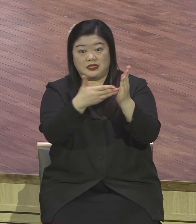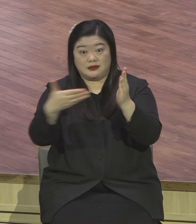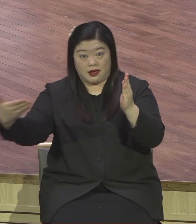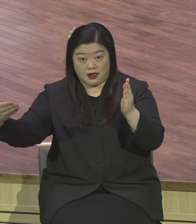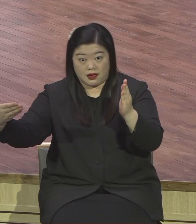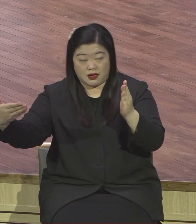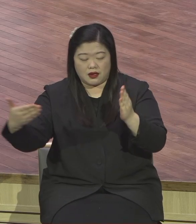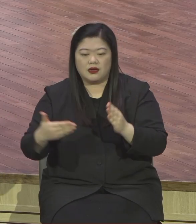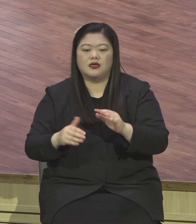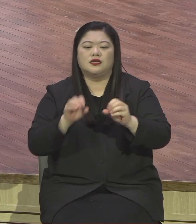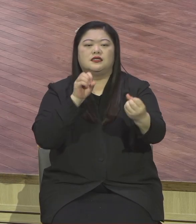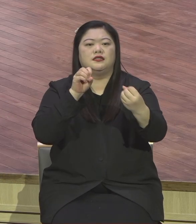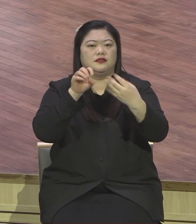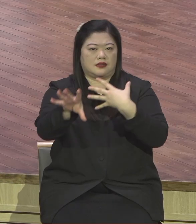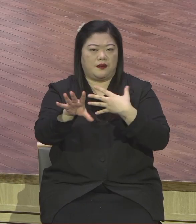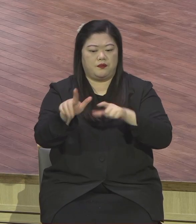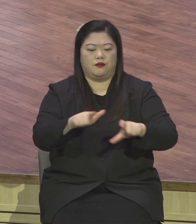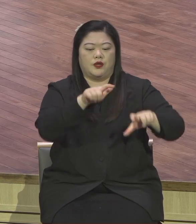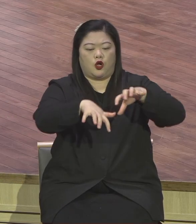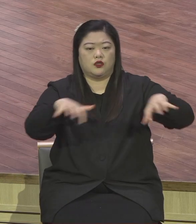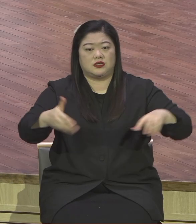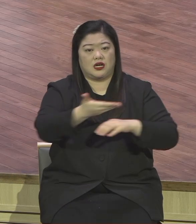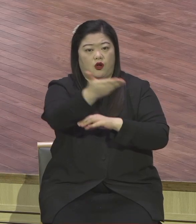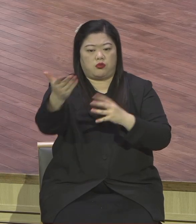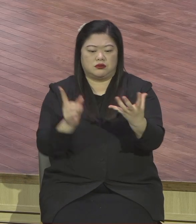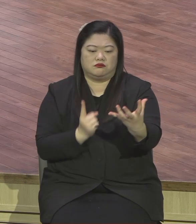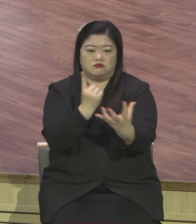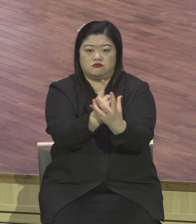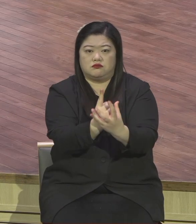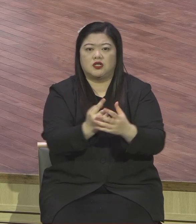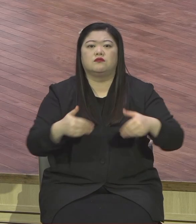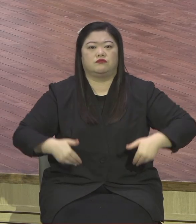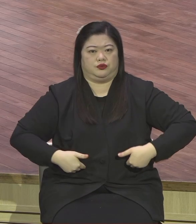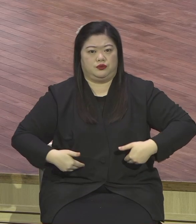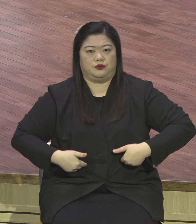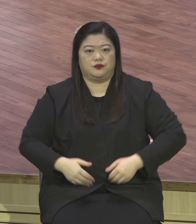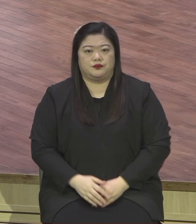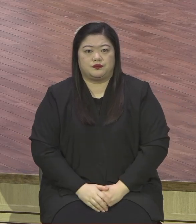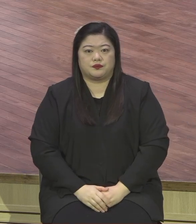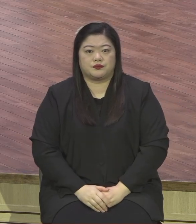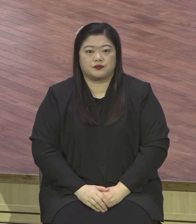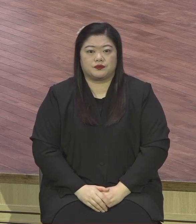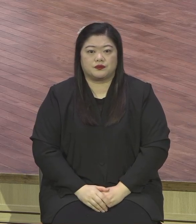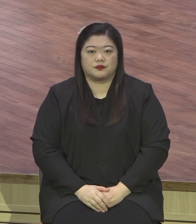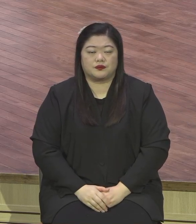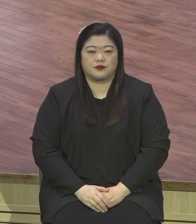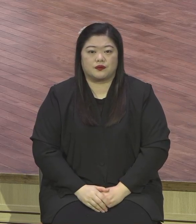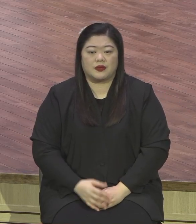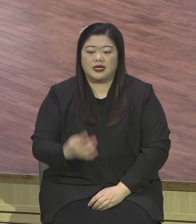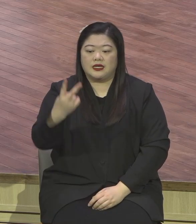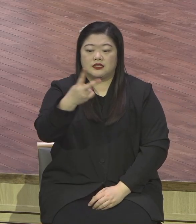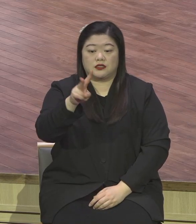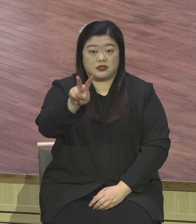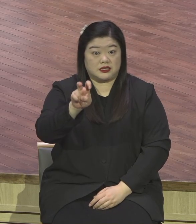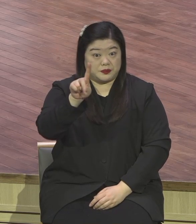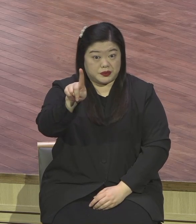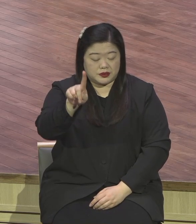응답의 현장 아멘 응답의 현장 특별히 2021년 전도 제자 중심으로 새로운 시스템이